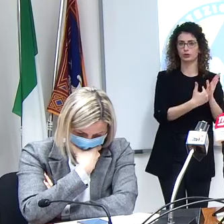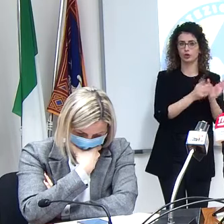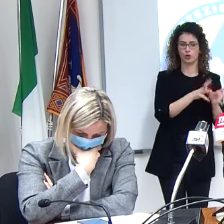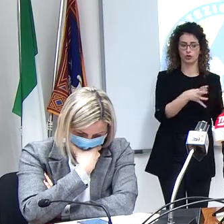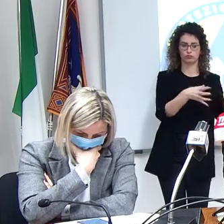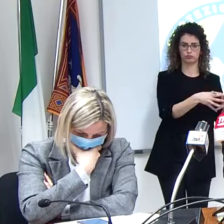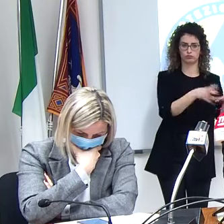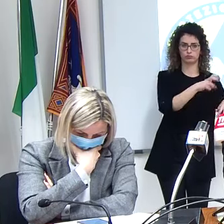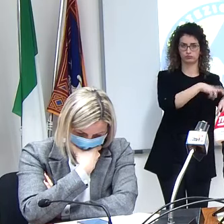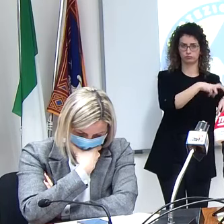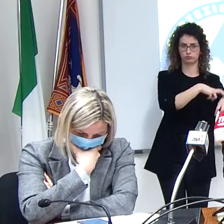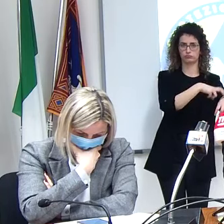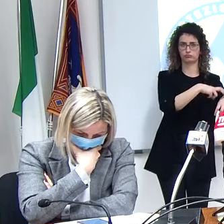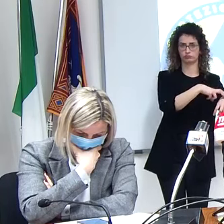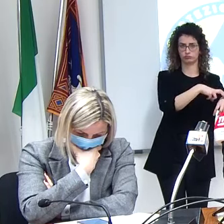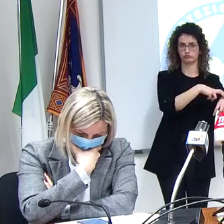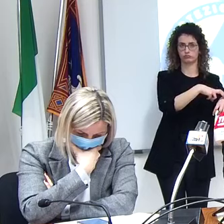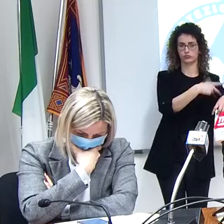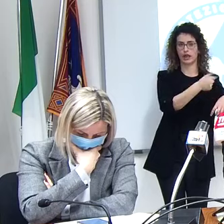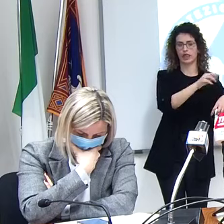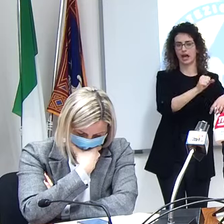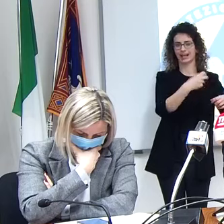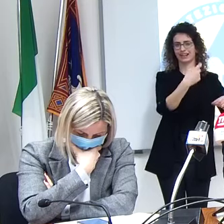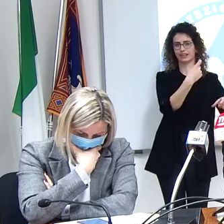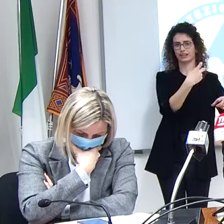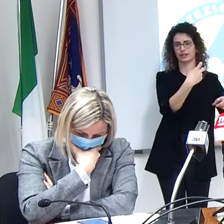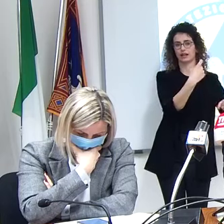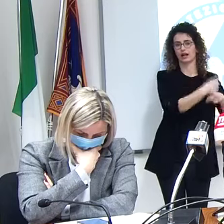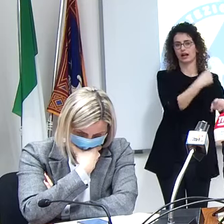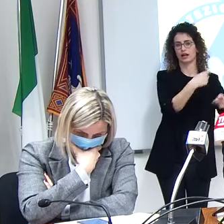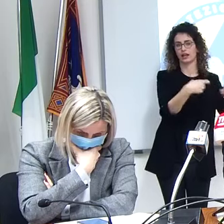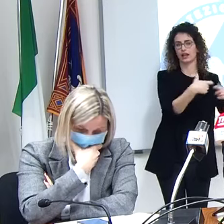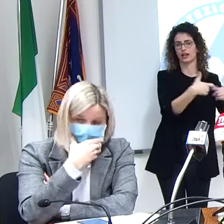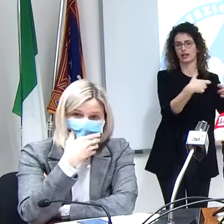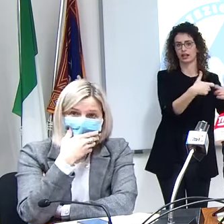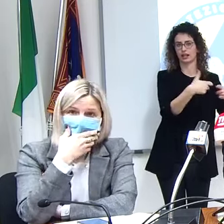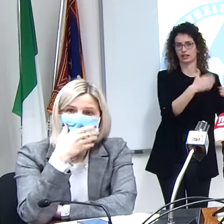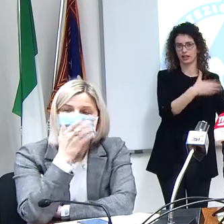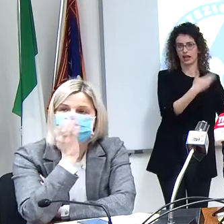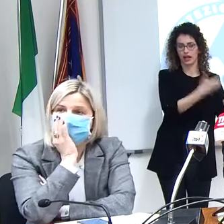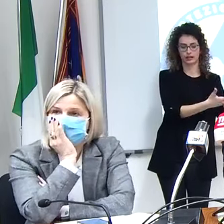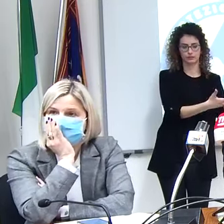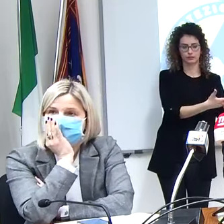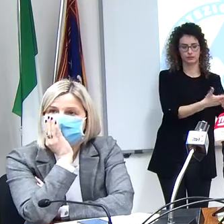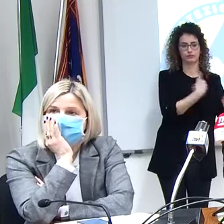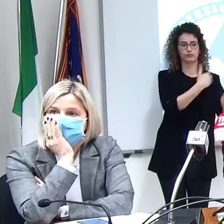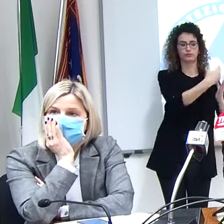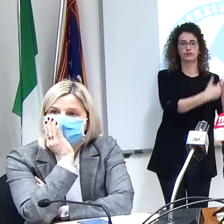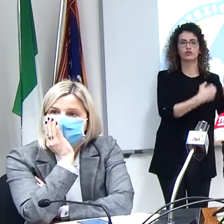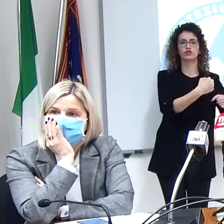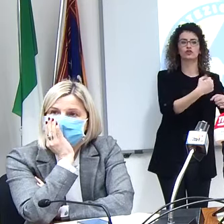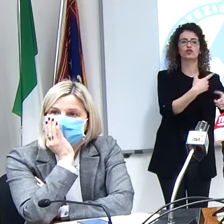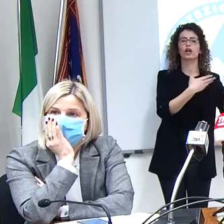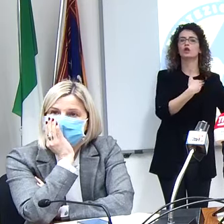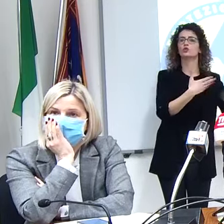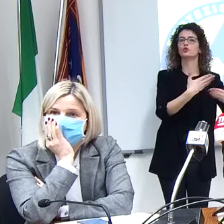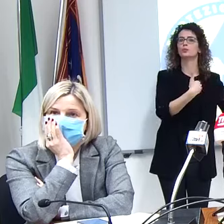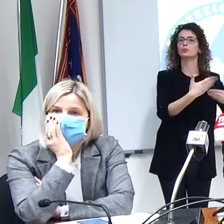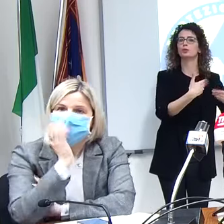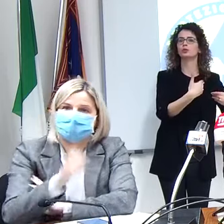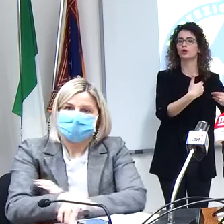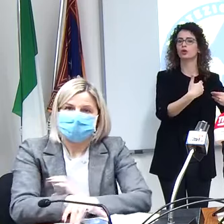medici che hanno fatto ricorso al TAR per intenderci prevedono un utilizzo già subito